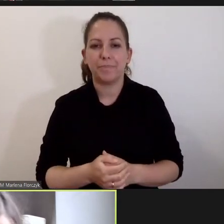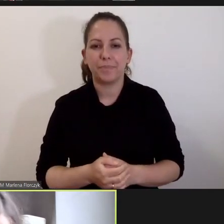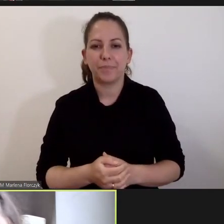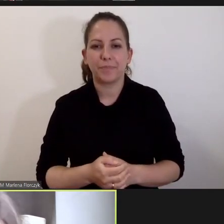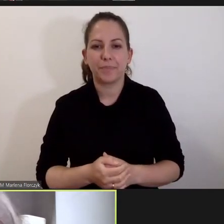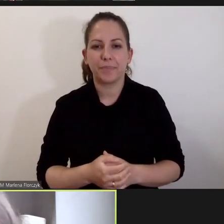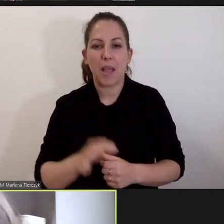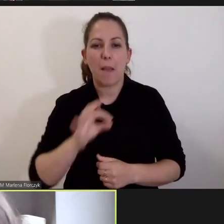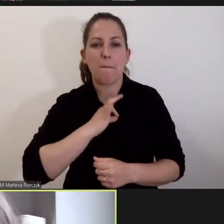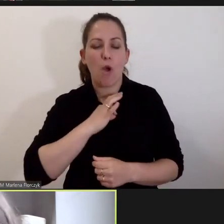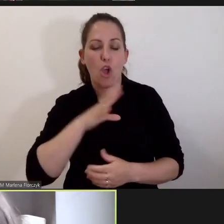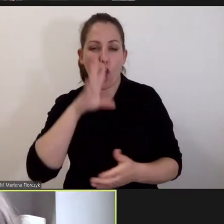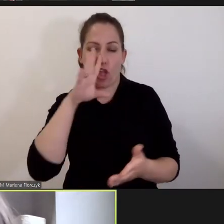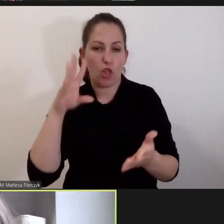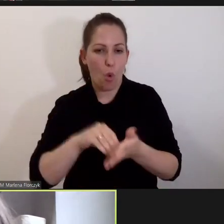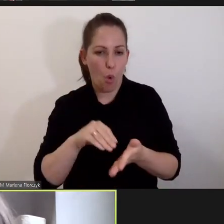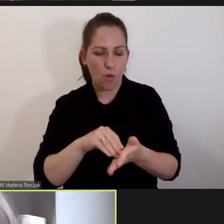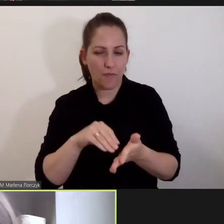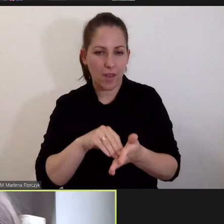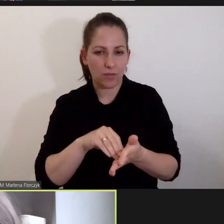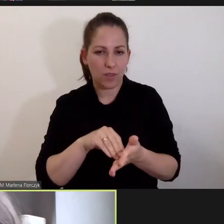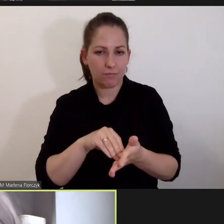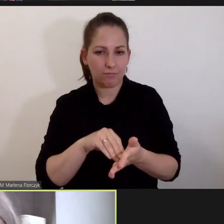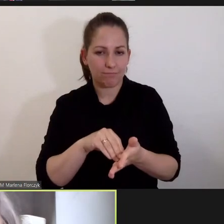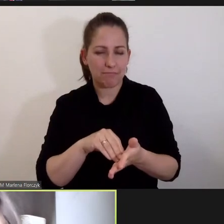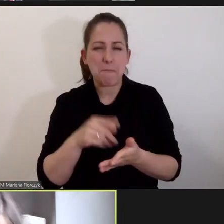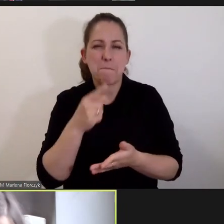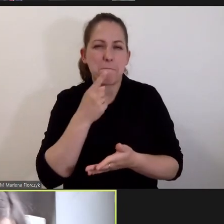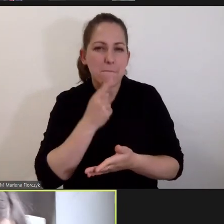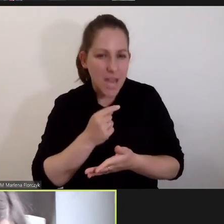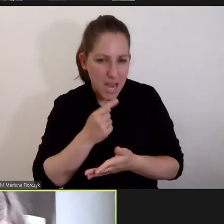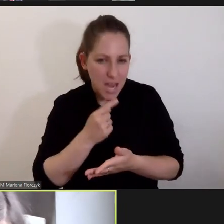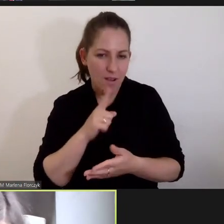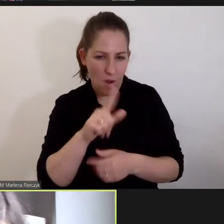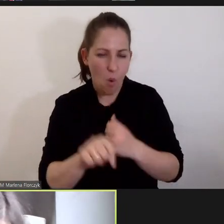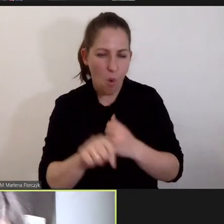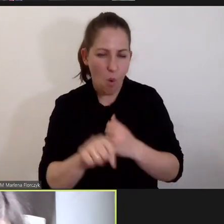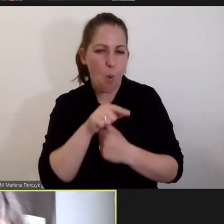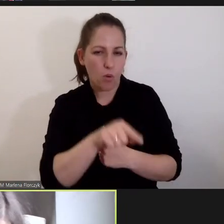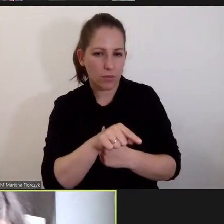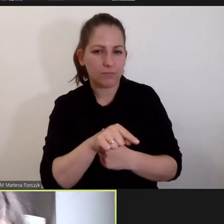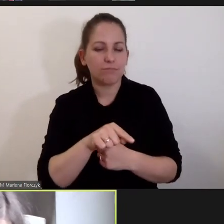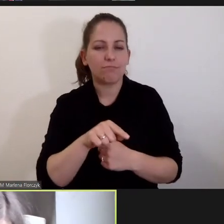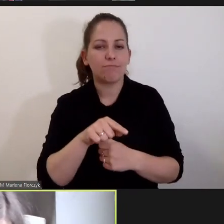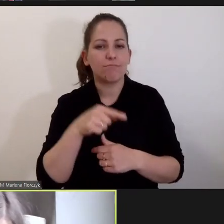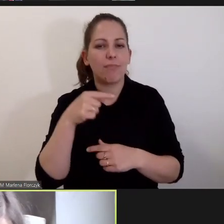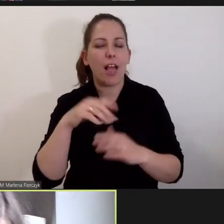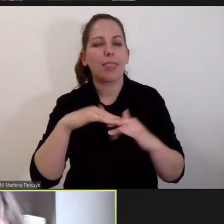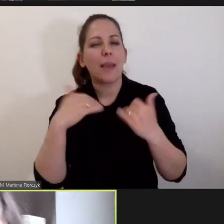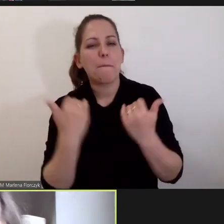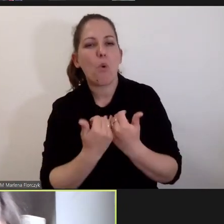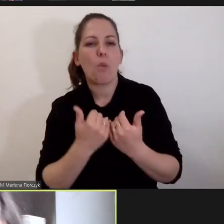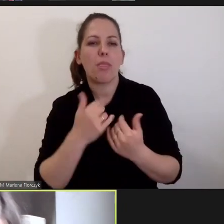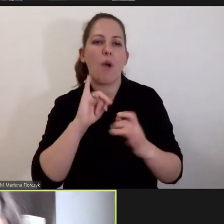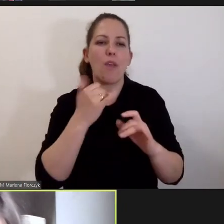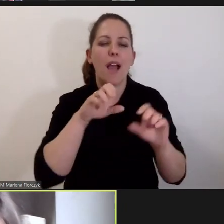Moje doświadczenie niewielkie, jeśli chodzi o funkcjonowanie Trybunału,